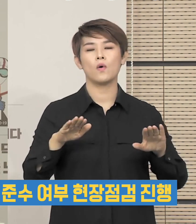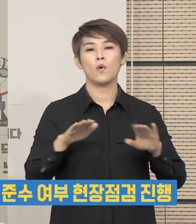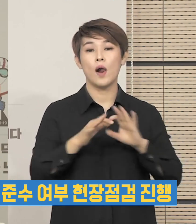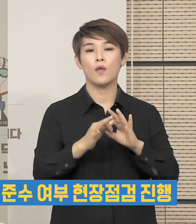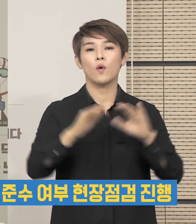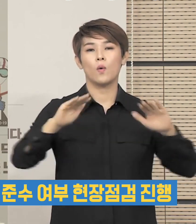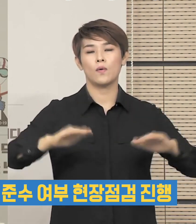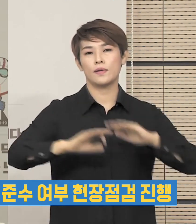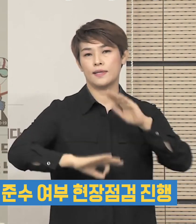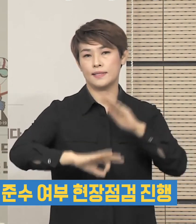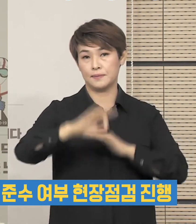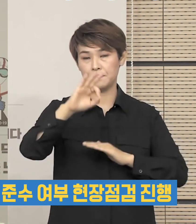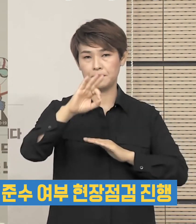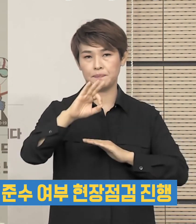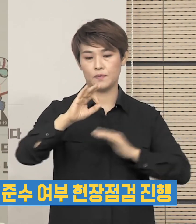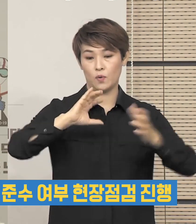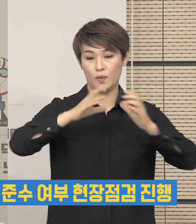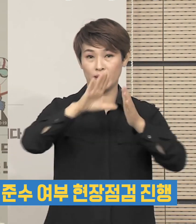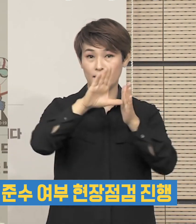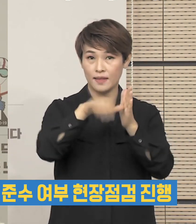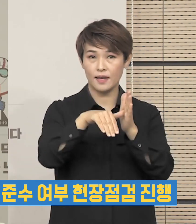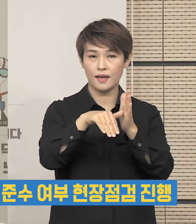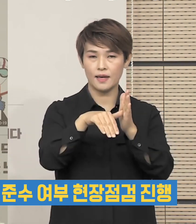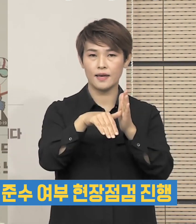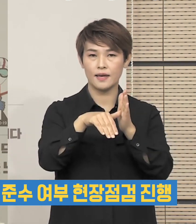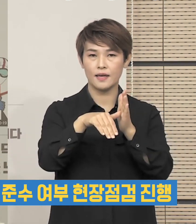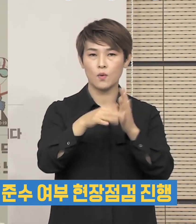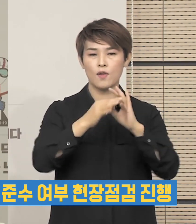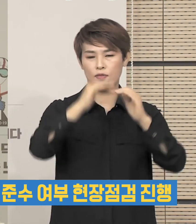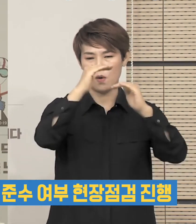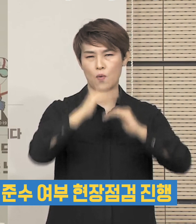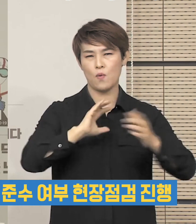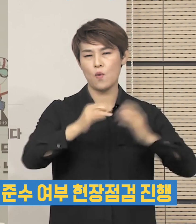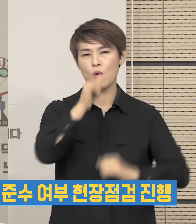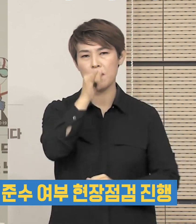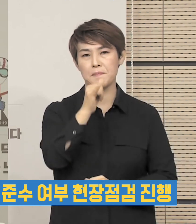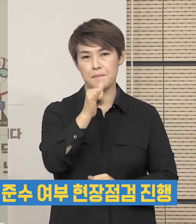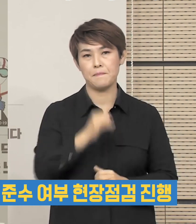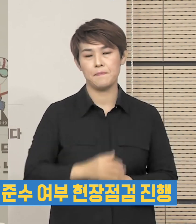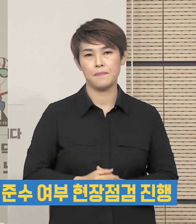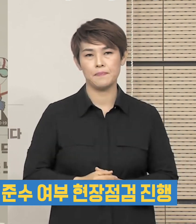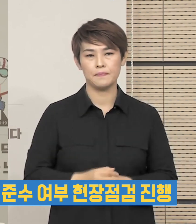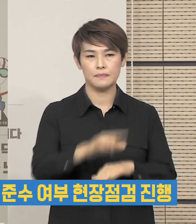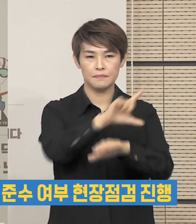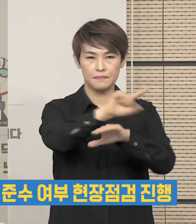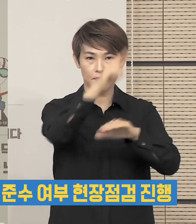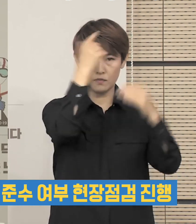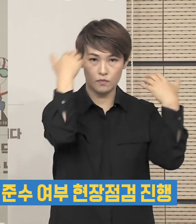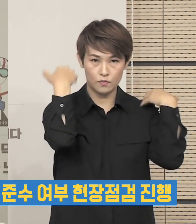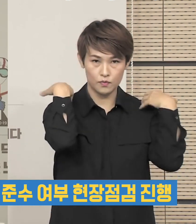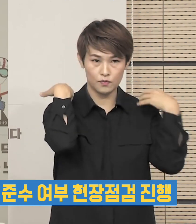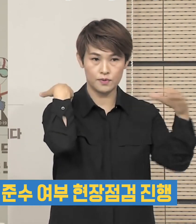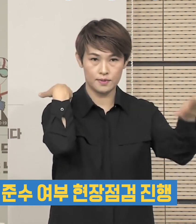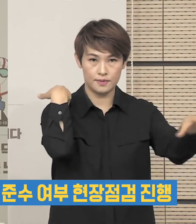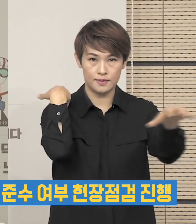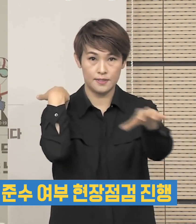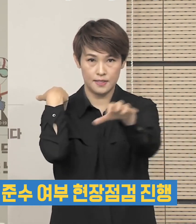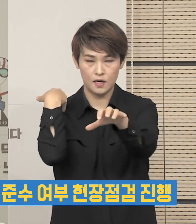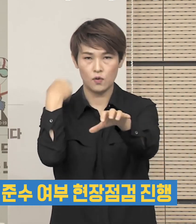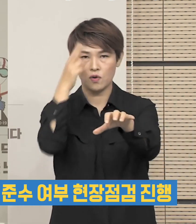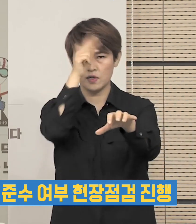중대본회의에서도 관련된 논의가 있었습니다만 지자체 중심으로 특히 지자체와